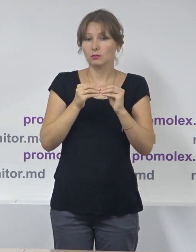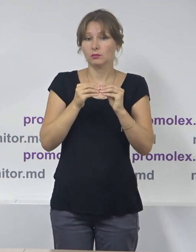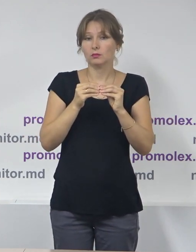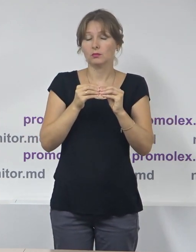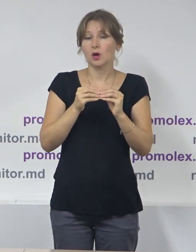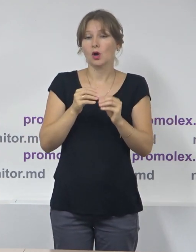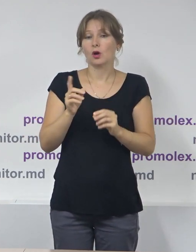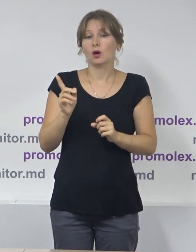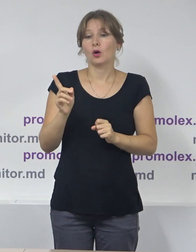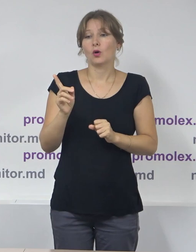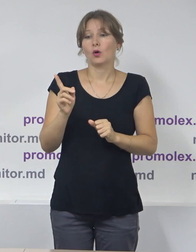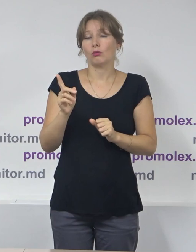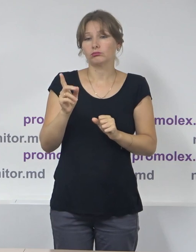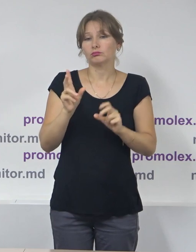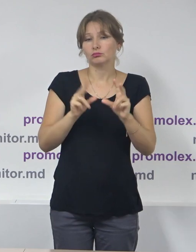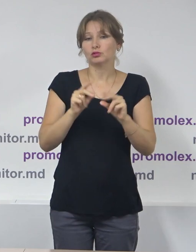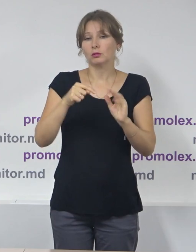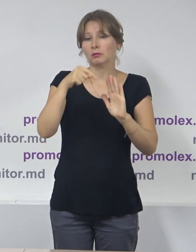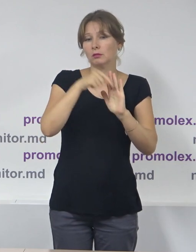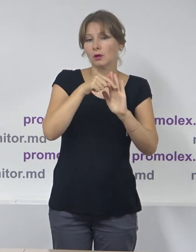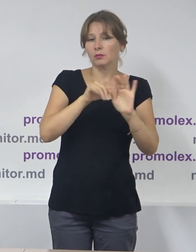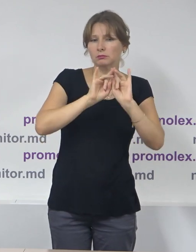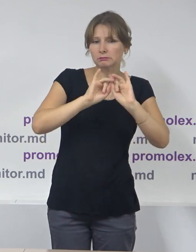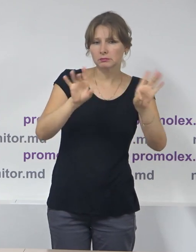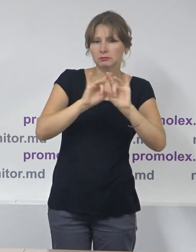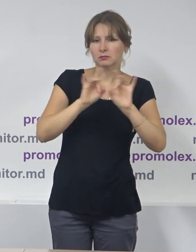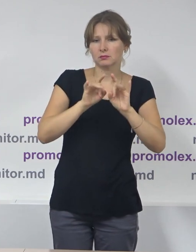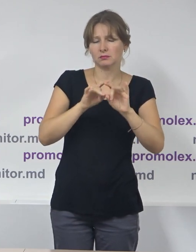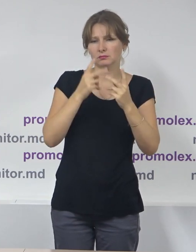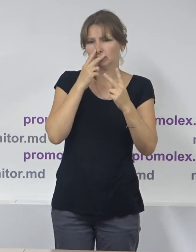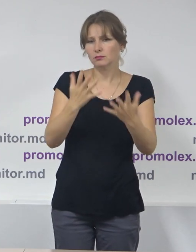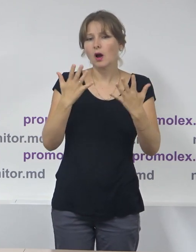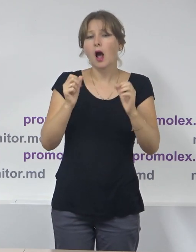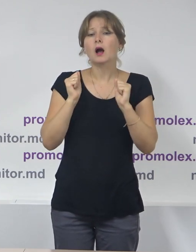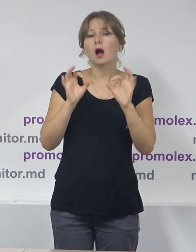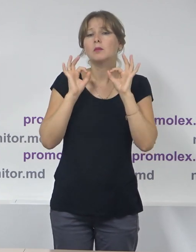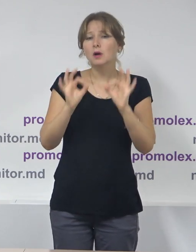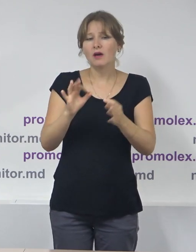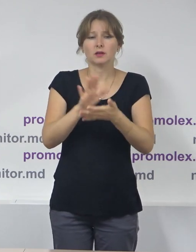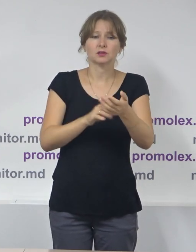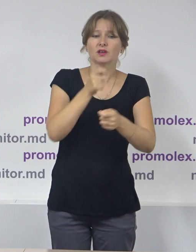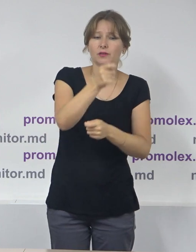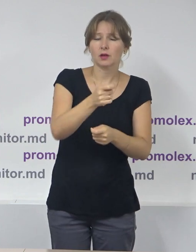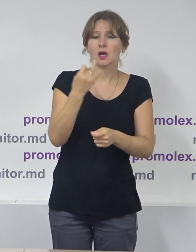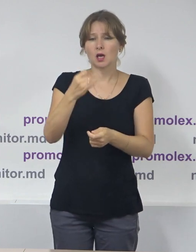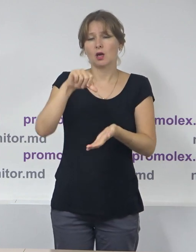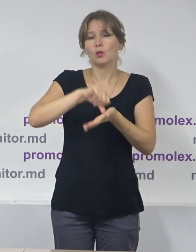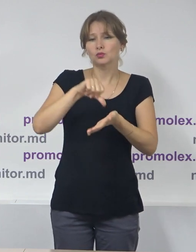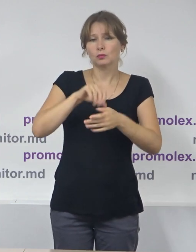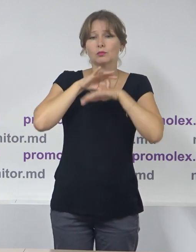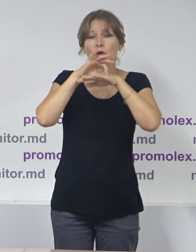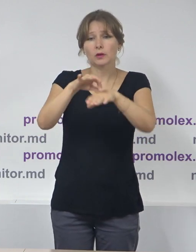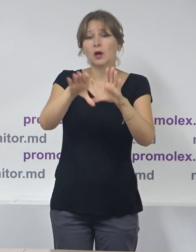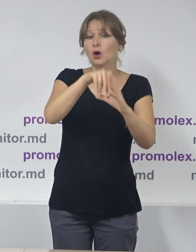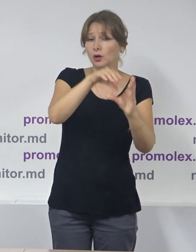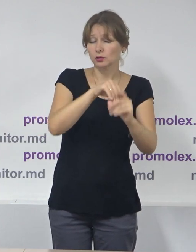într-o manieră mai explicită, procedura de depunere și examinare a contestațiilor privind organizarea și desfășurarea alegerilor. Promolec